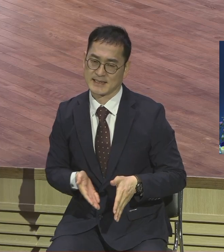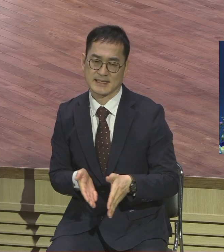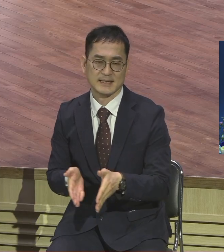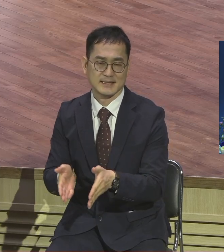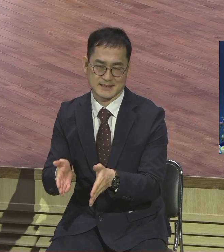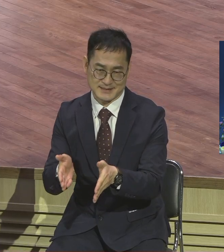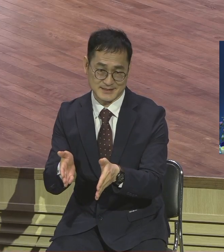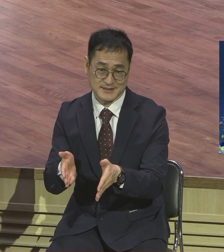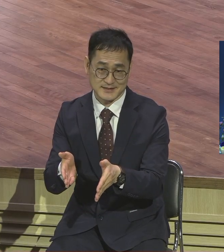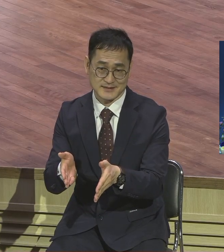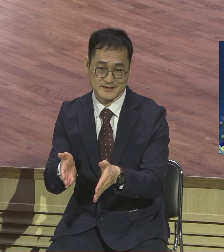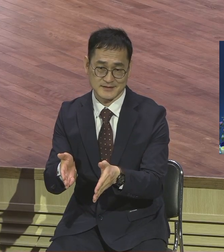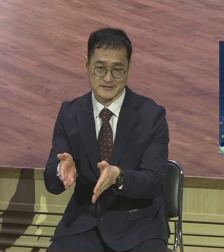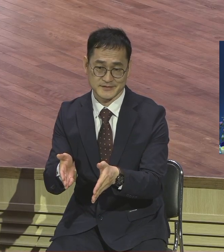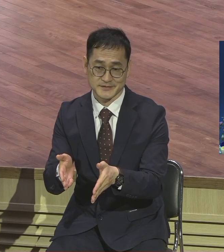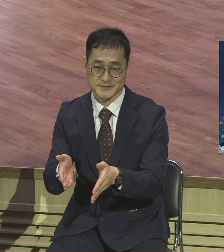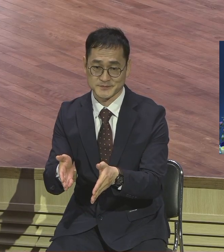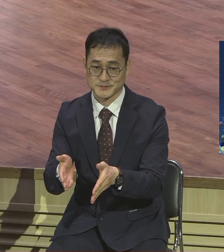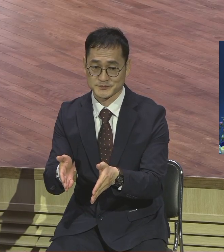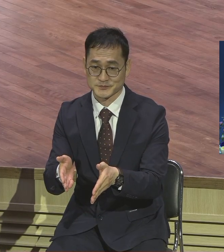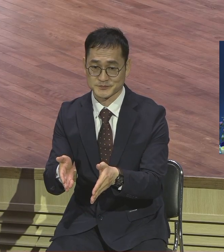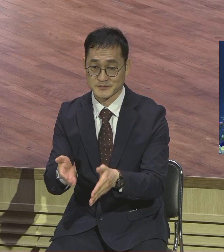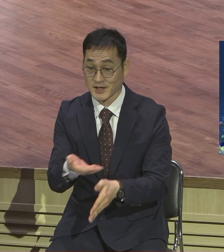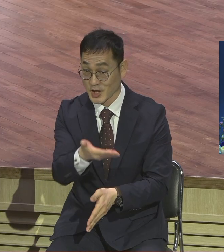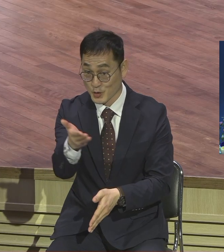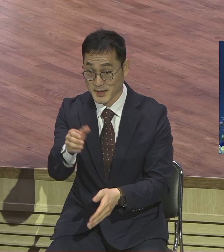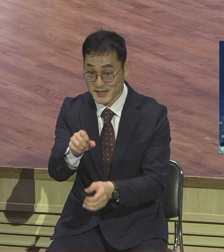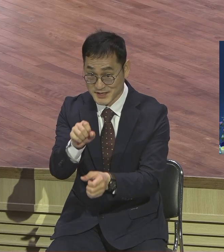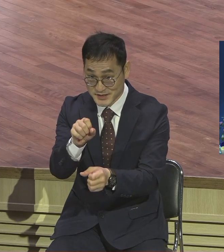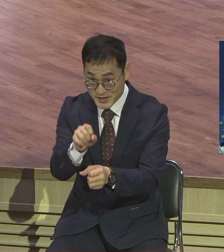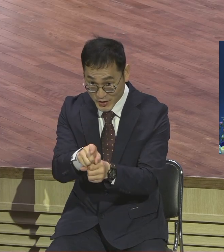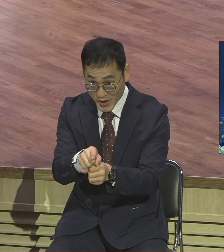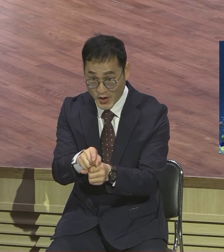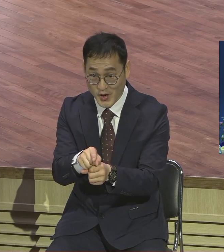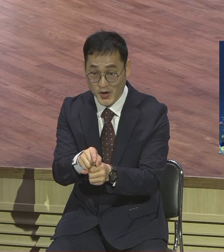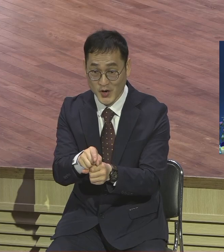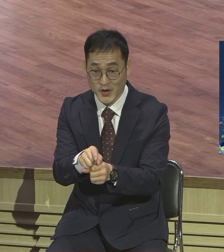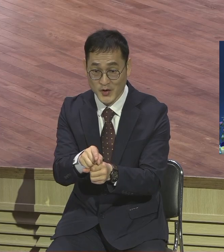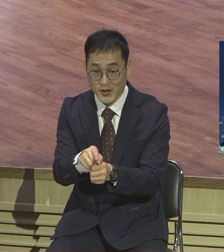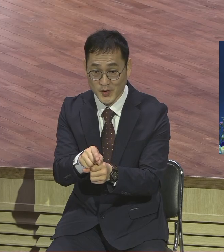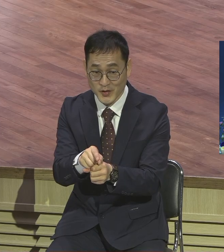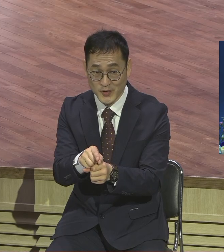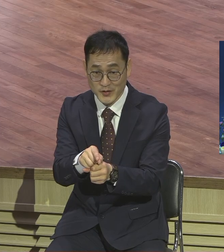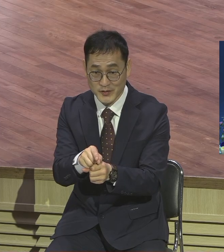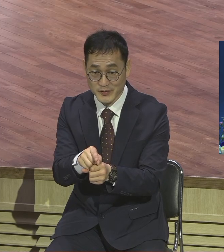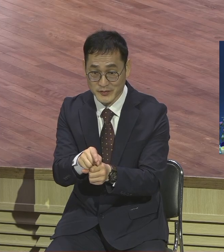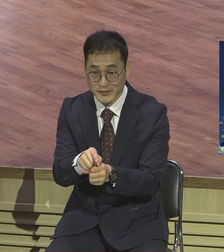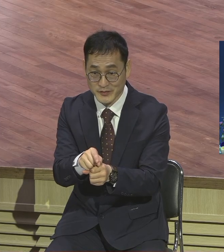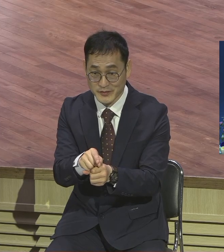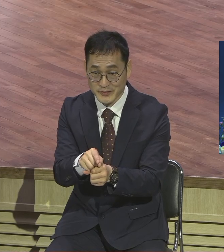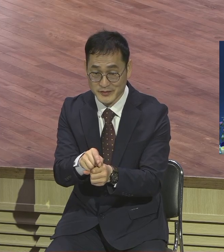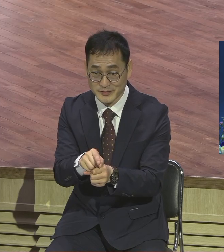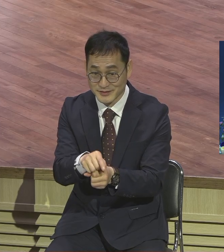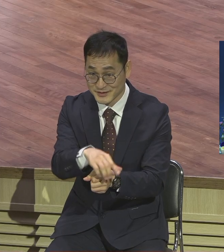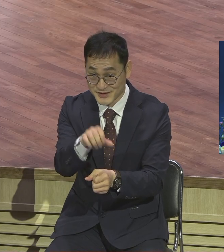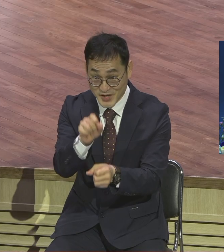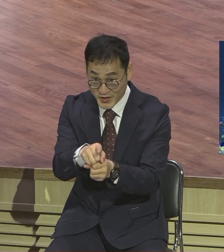여러분의 기질과 성격 신경 쓰지 마세요 기질 성격을 못 고칩니다 그대로 하나님이 성령으로